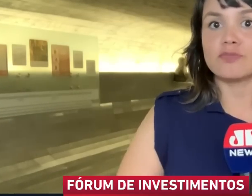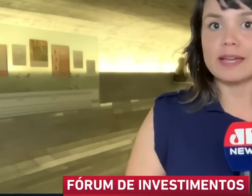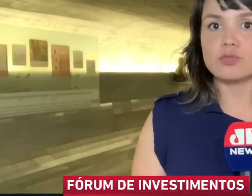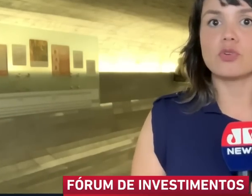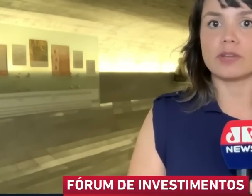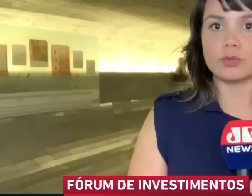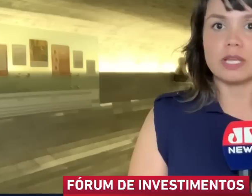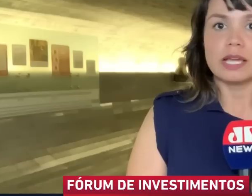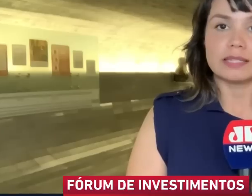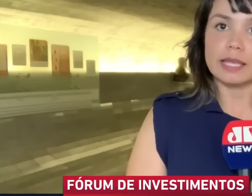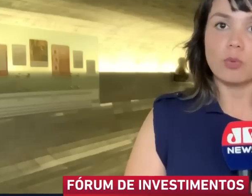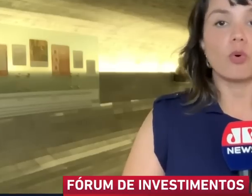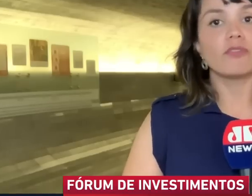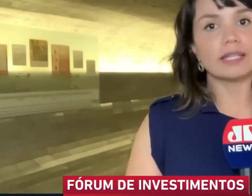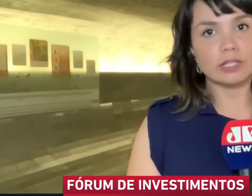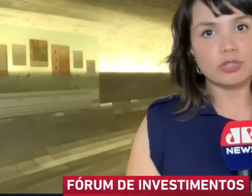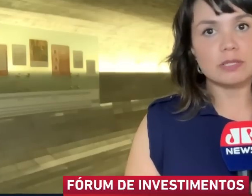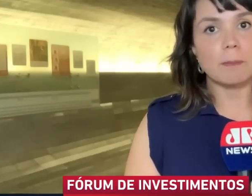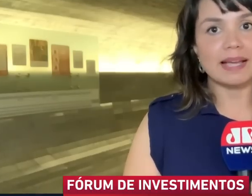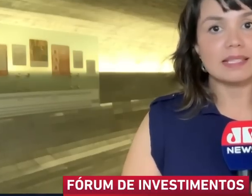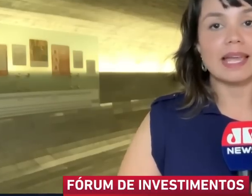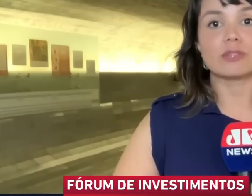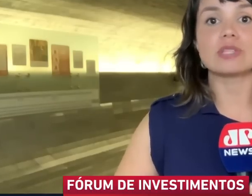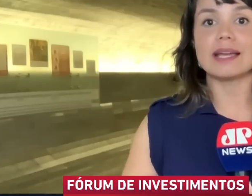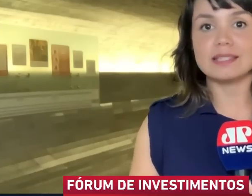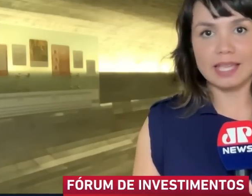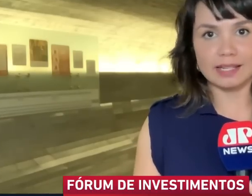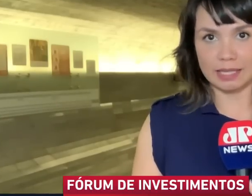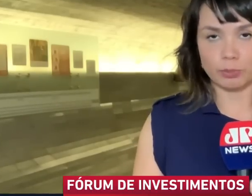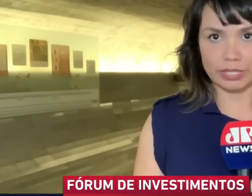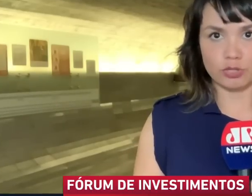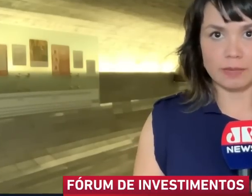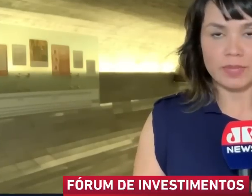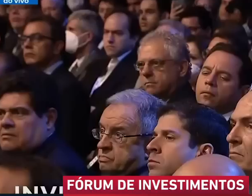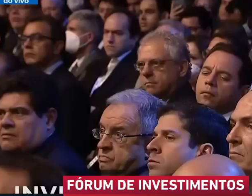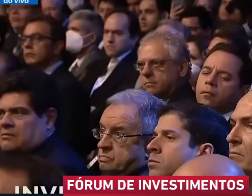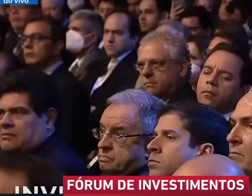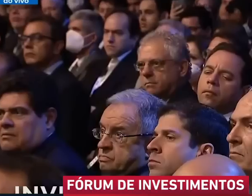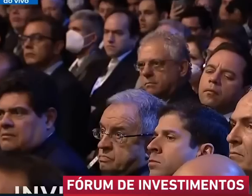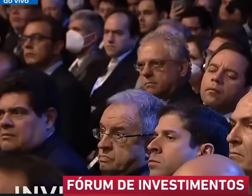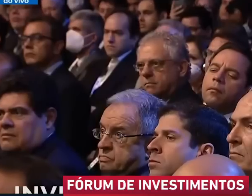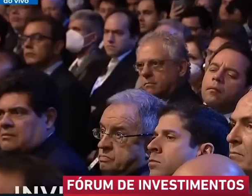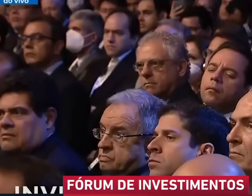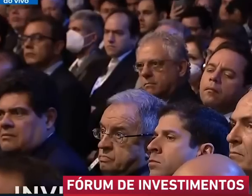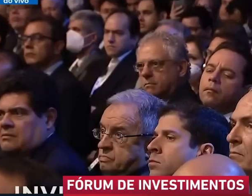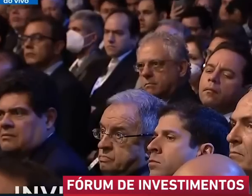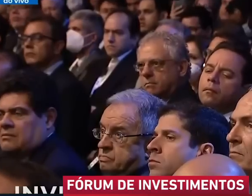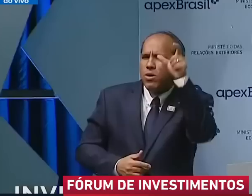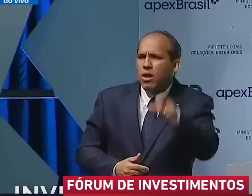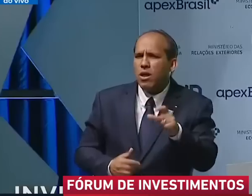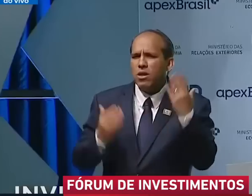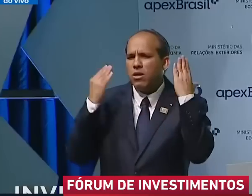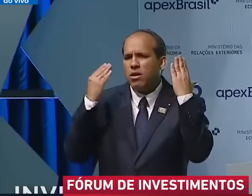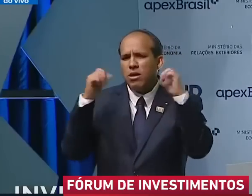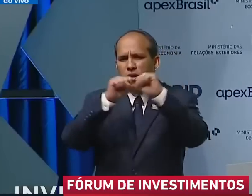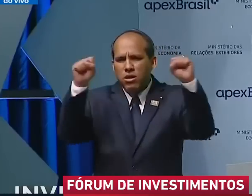faz com que diversos governos tenham governantes mais ligados à esquerda na política. Quem duvidar do ser meu eletrônico, o